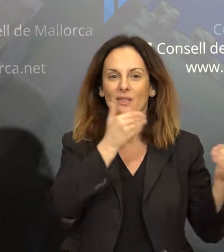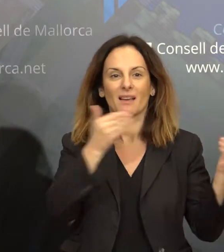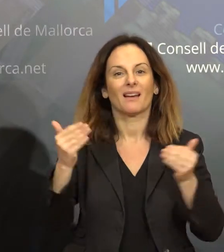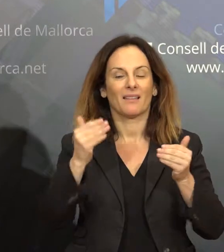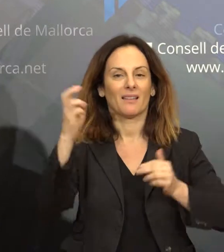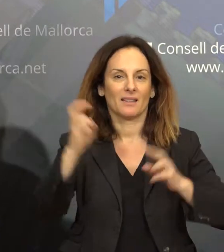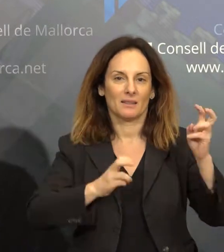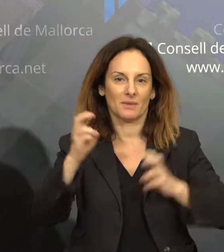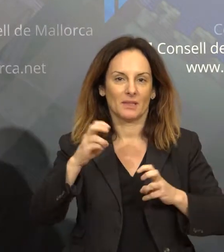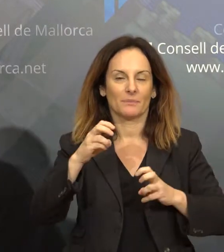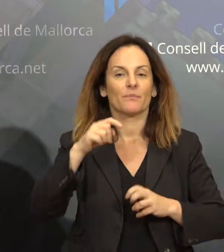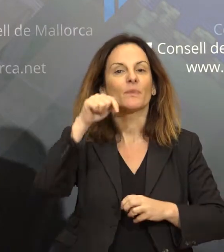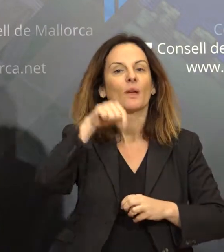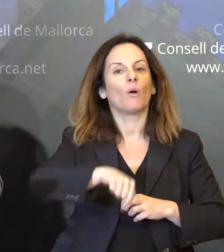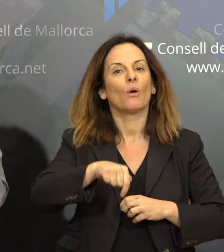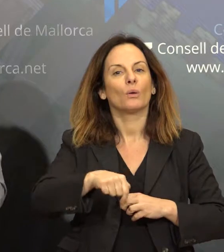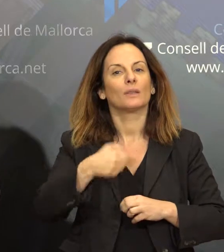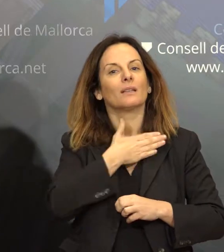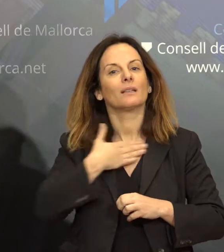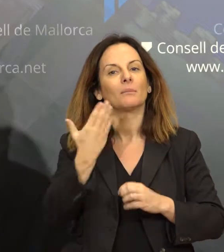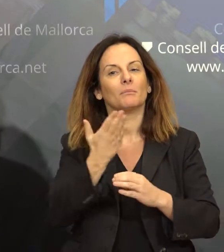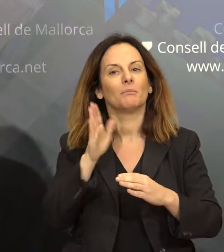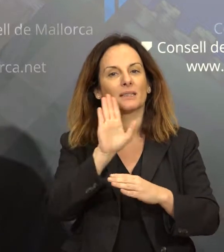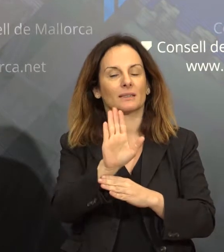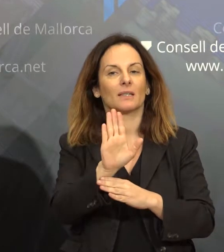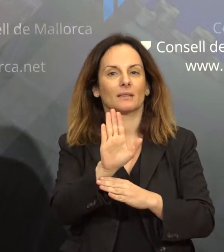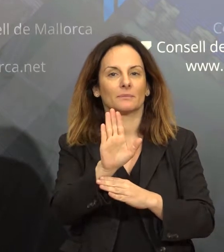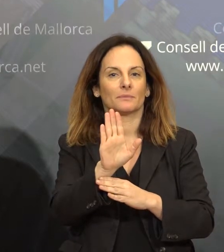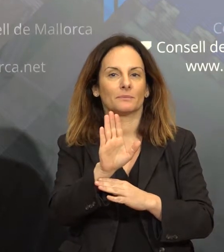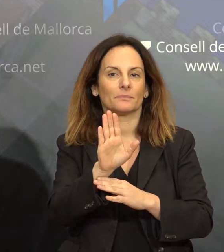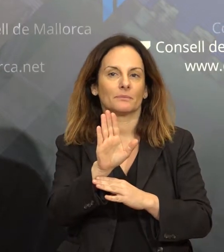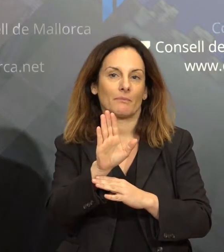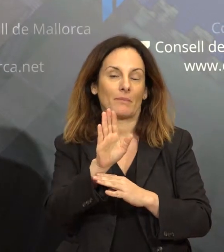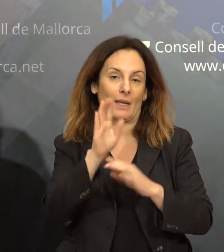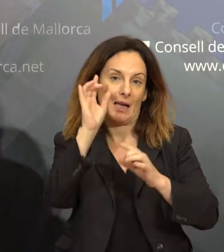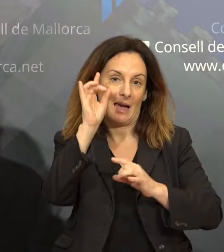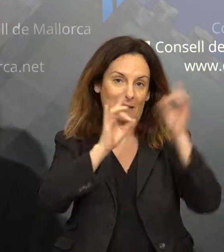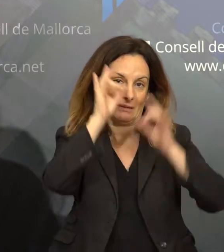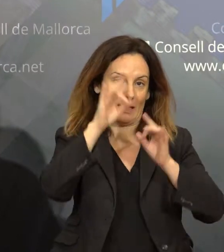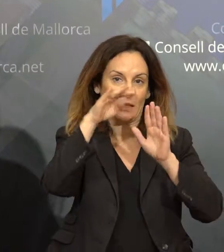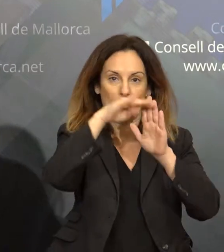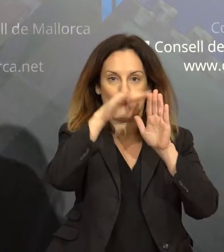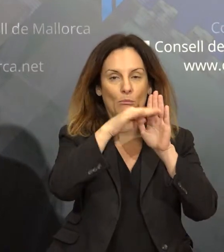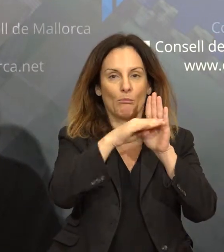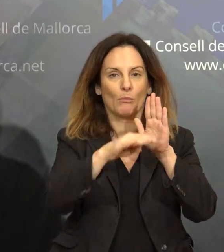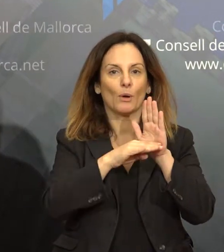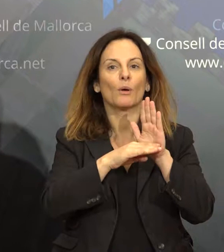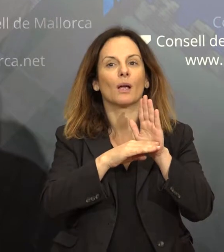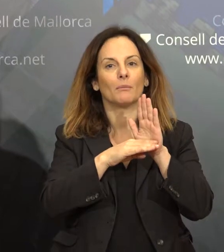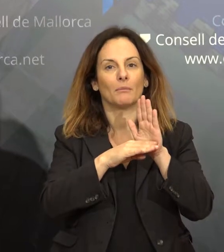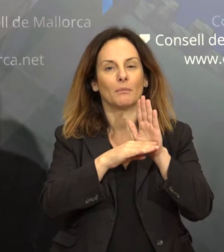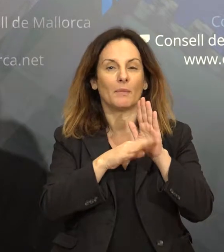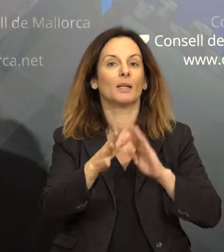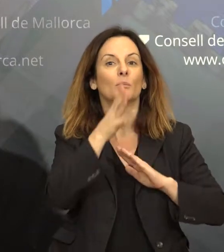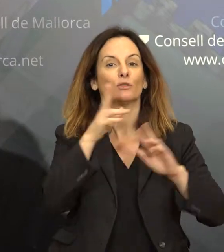volem presentar les activitats i els actes que